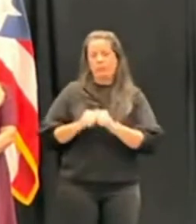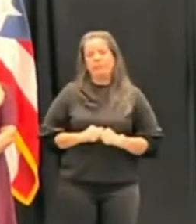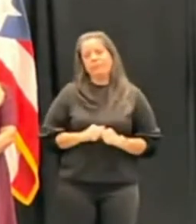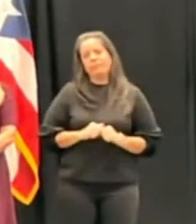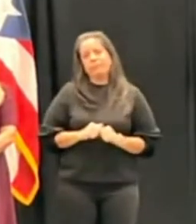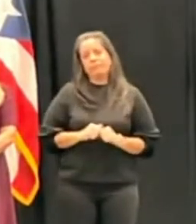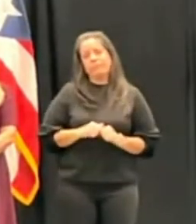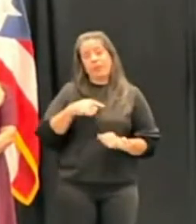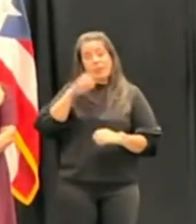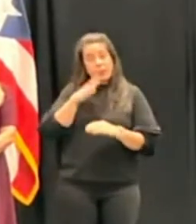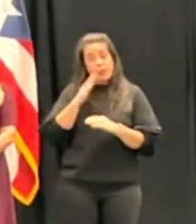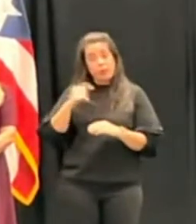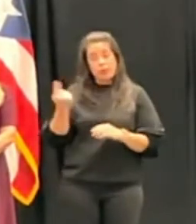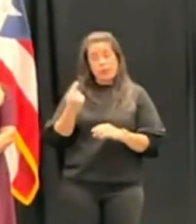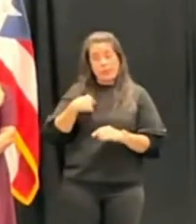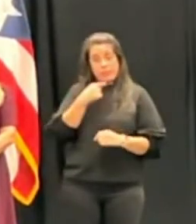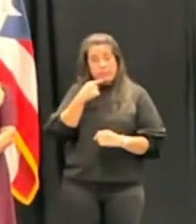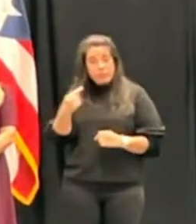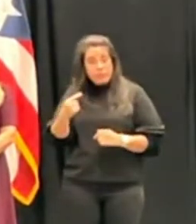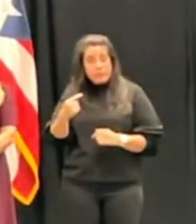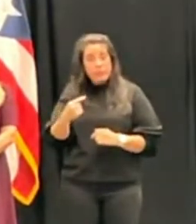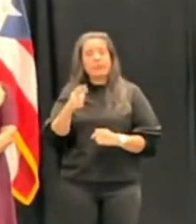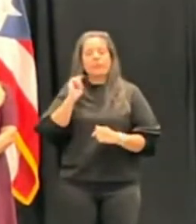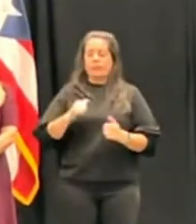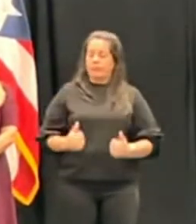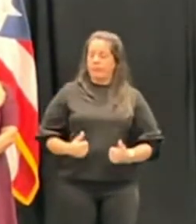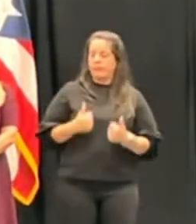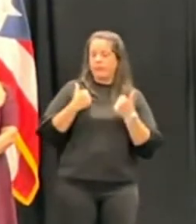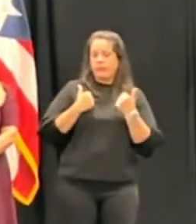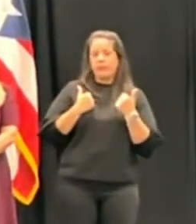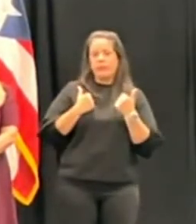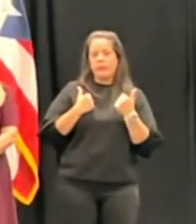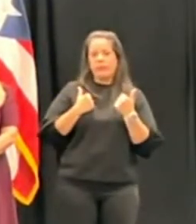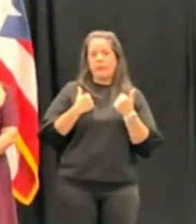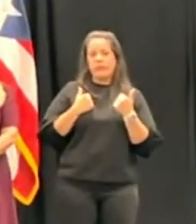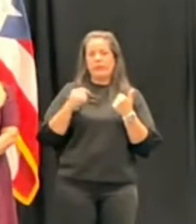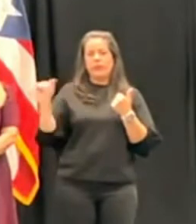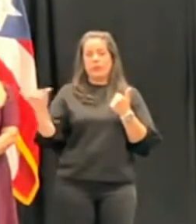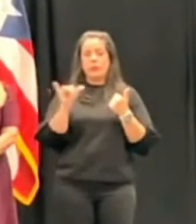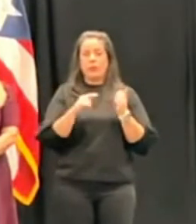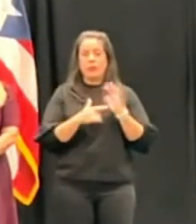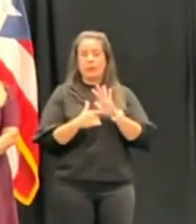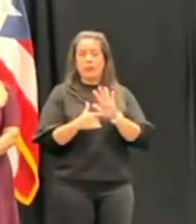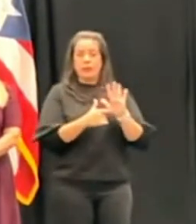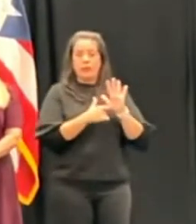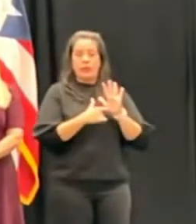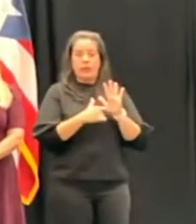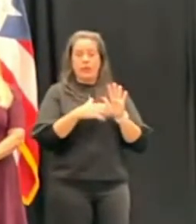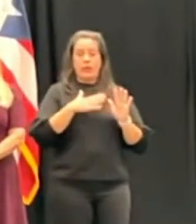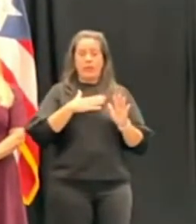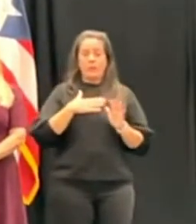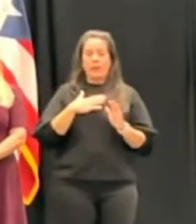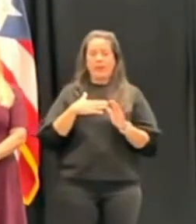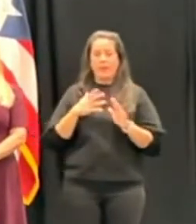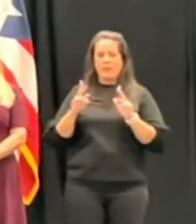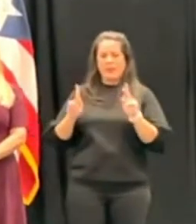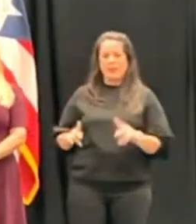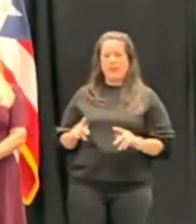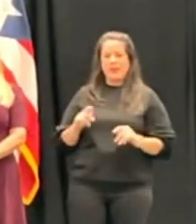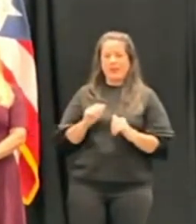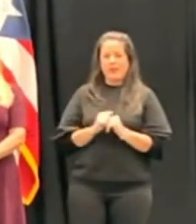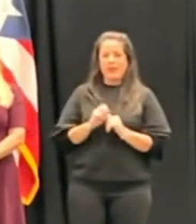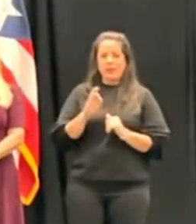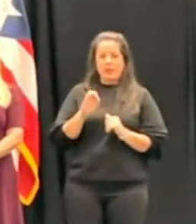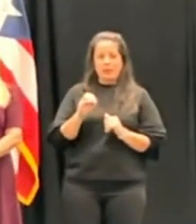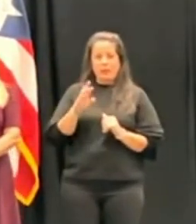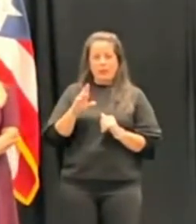A mis hijos siempre les digo que hay que vivir la vida como se ve reflejada en el personaje de mi película favorita, Forrest Gump.